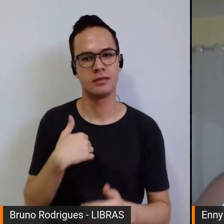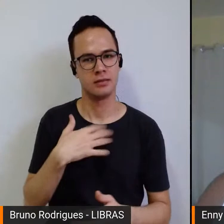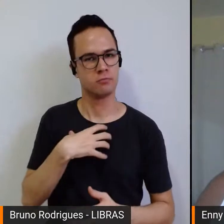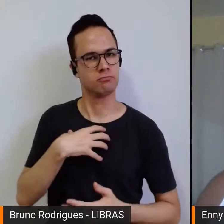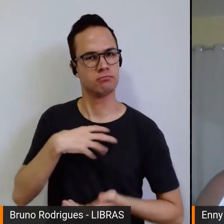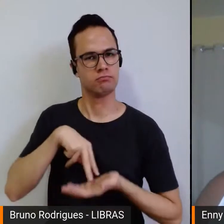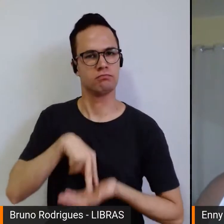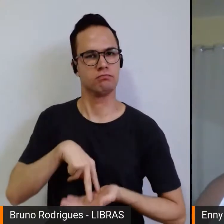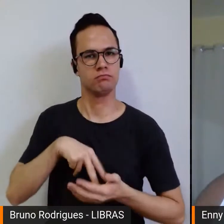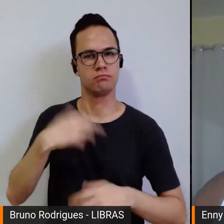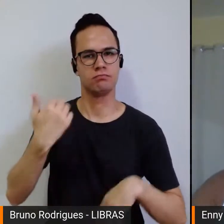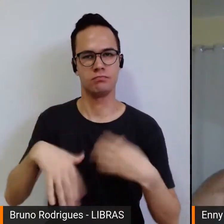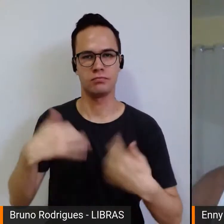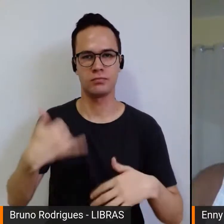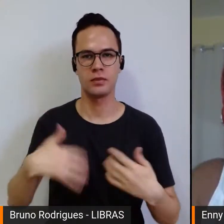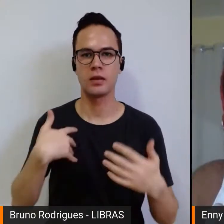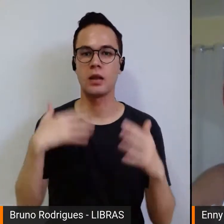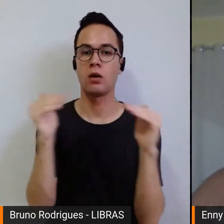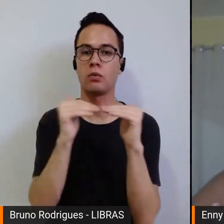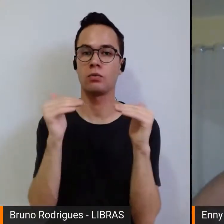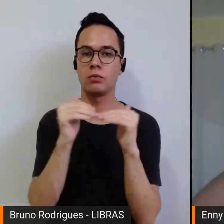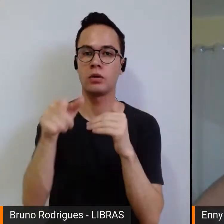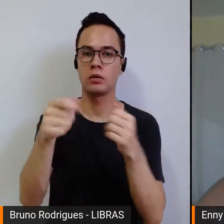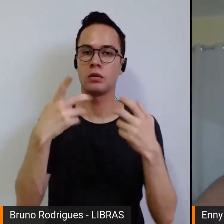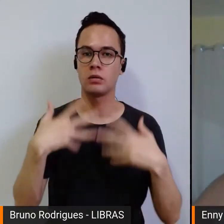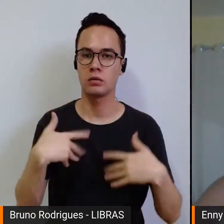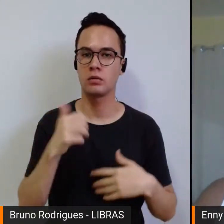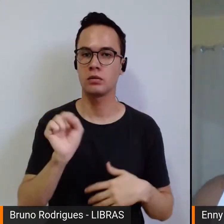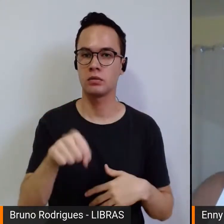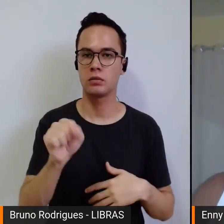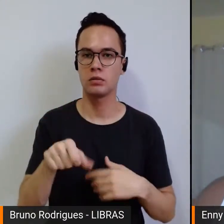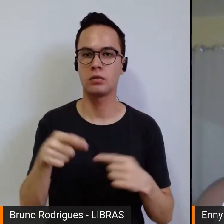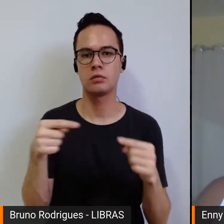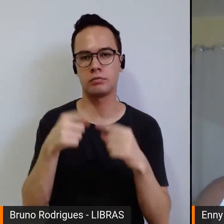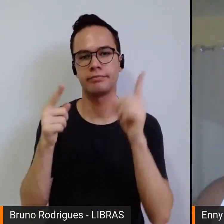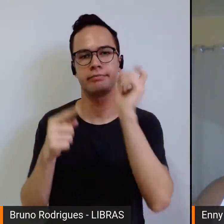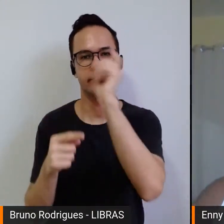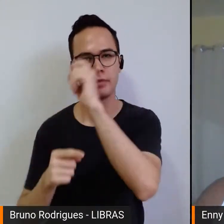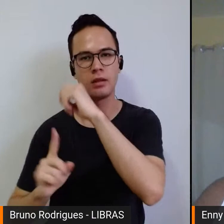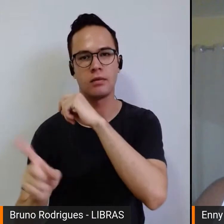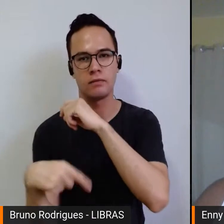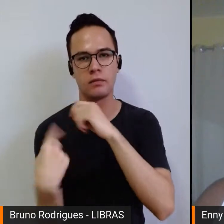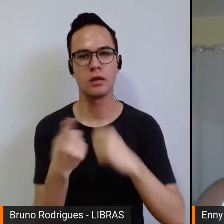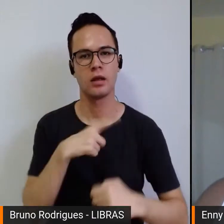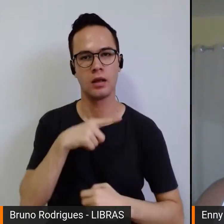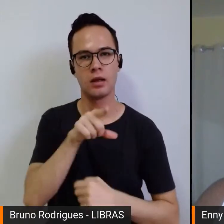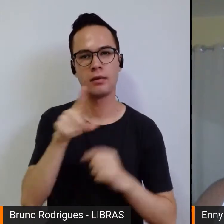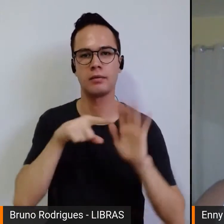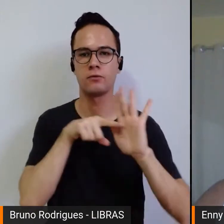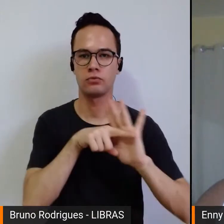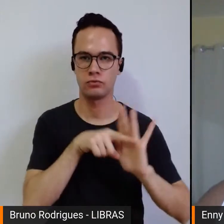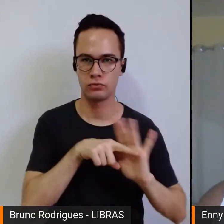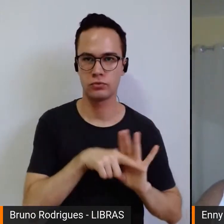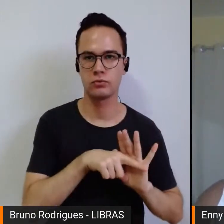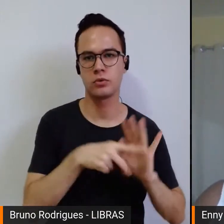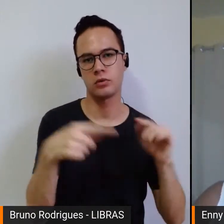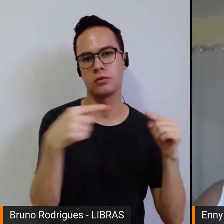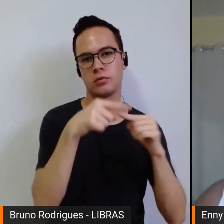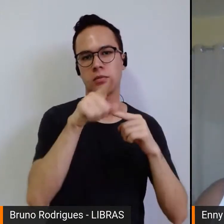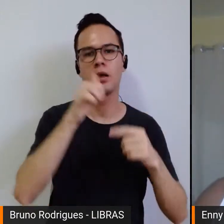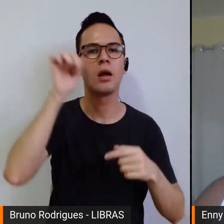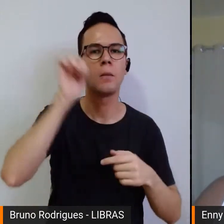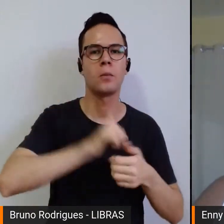para isso e concordando com ela sobre as dificuldades que a gente tem da pesquisa quando o assunto é mulher